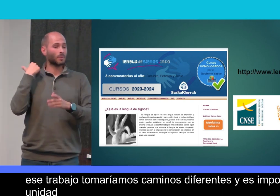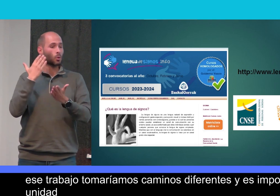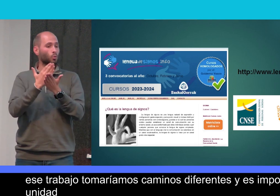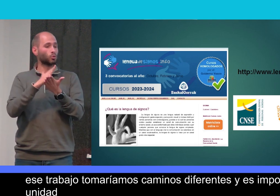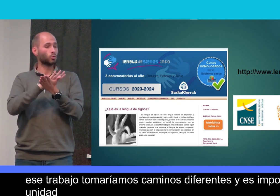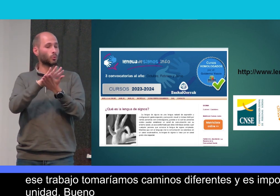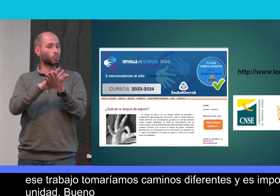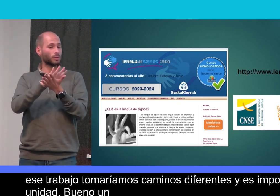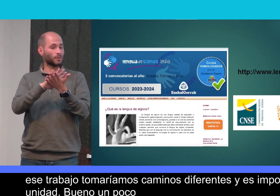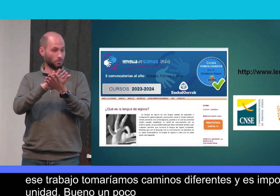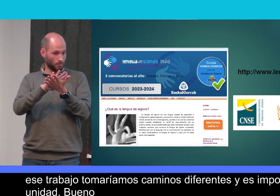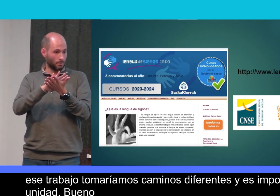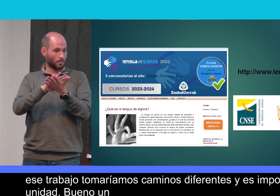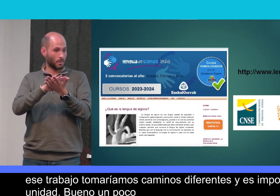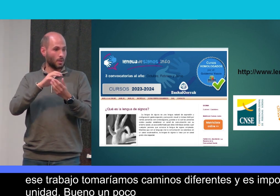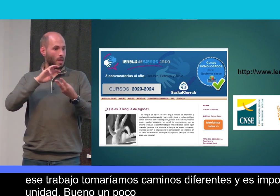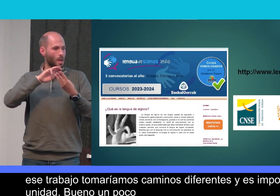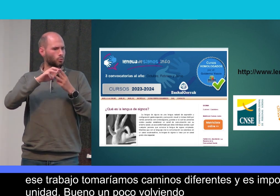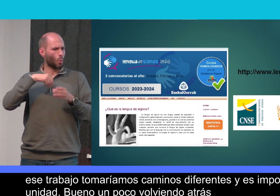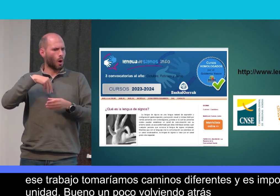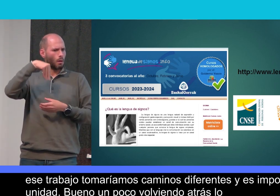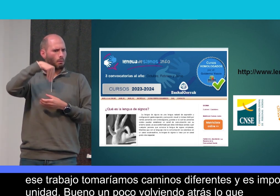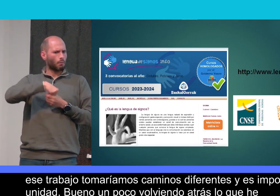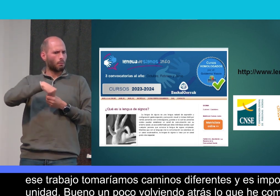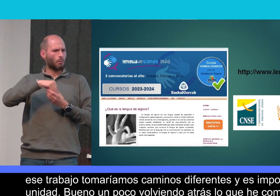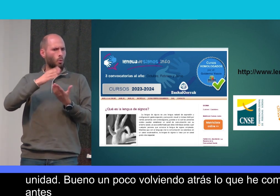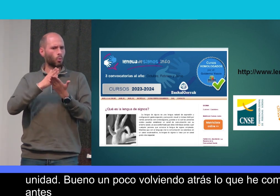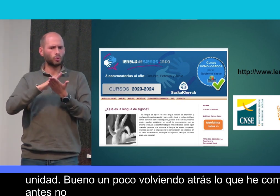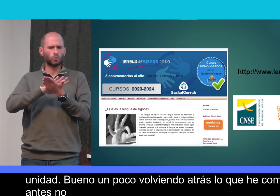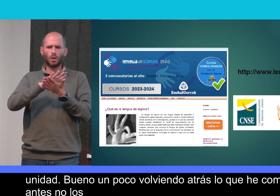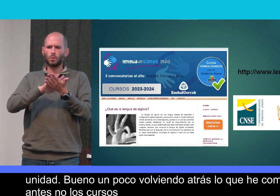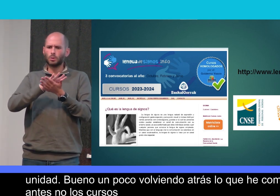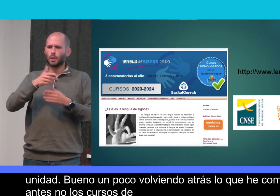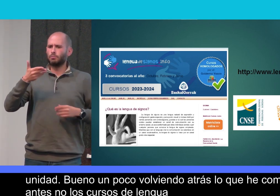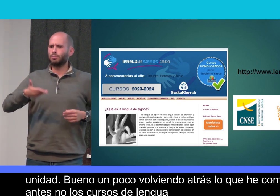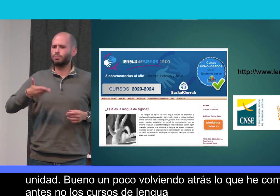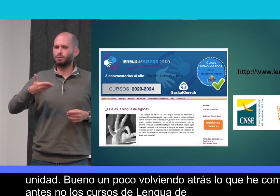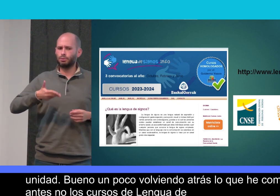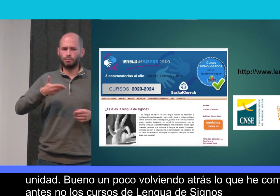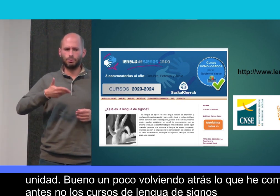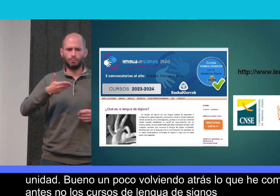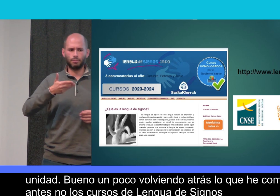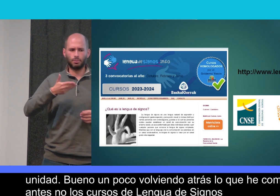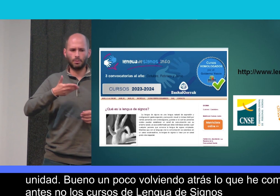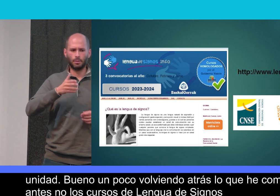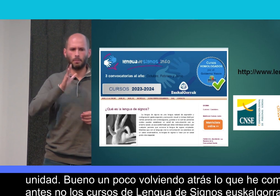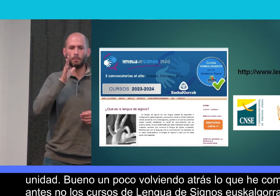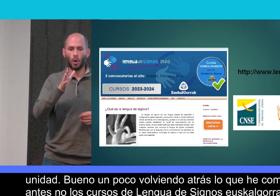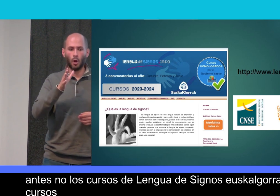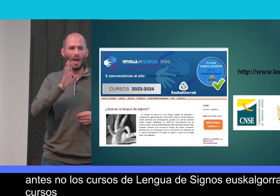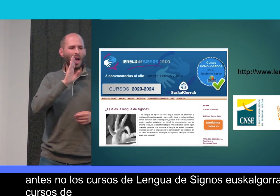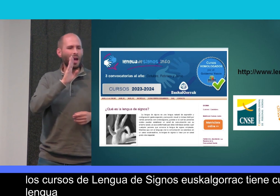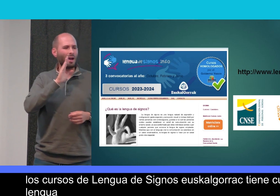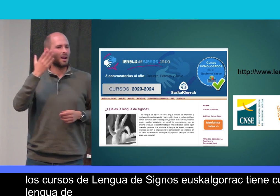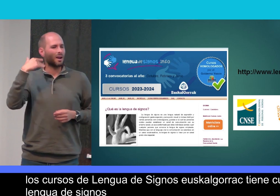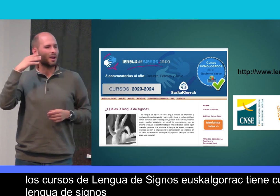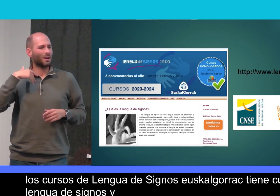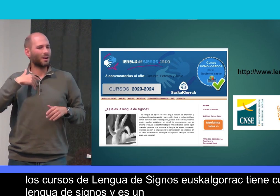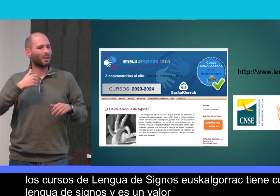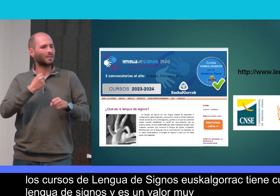Bueno, un poco volviendo atrás, lo que he comentado antes, ¿no? Los cursos de lengua de signos, Euskal Gorra tiene cursos de lengua de signos y es un valor muy importante para